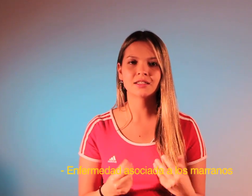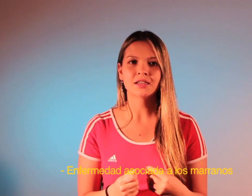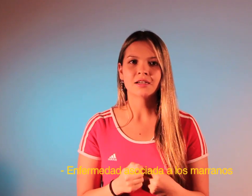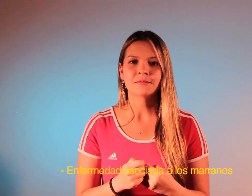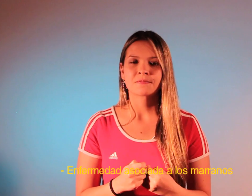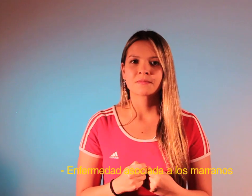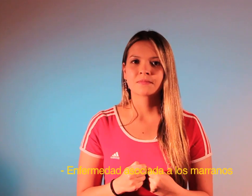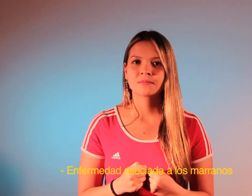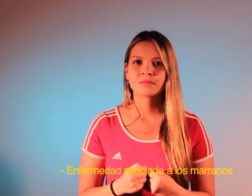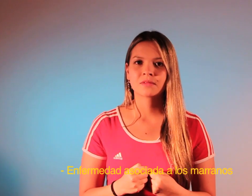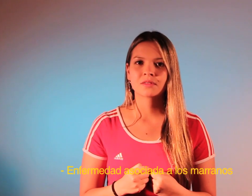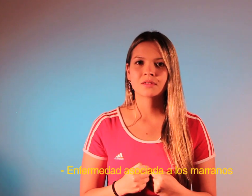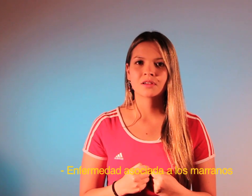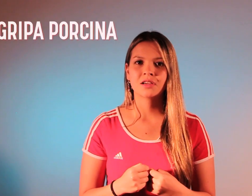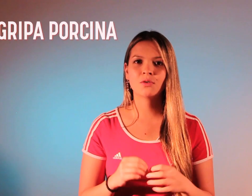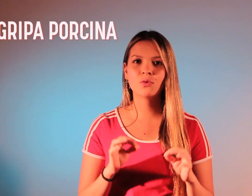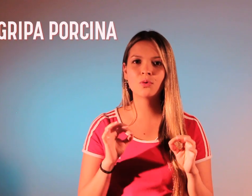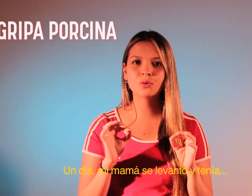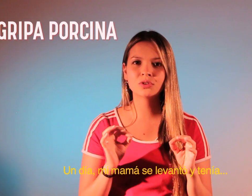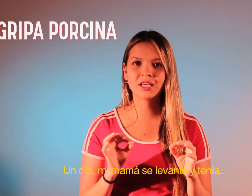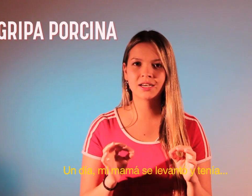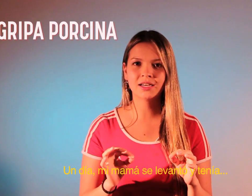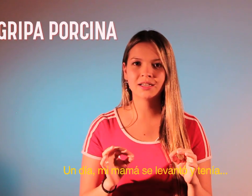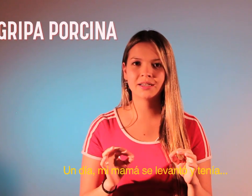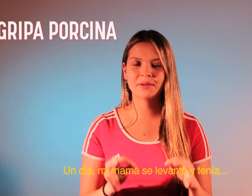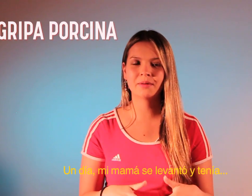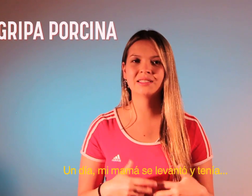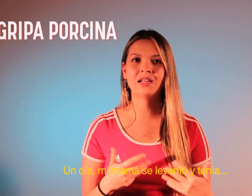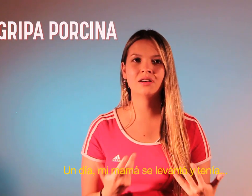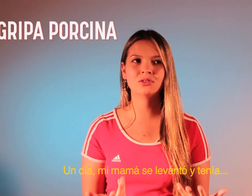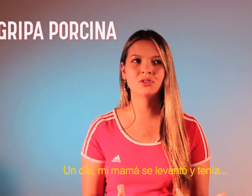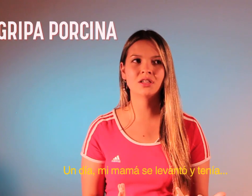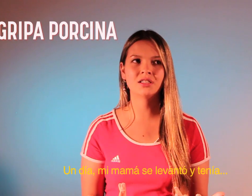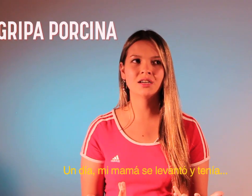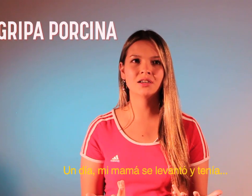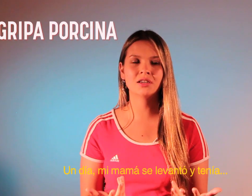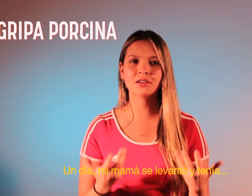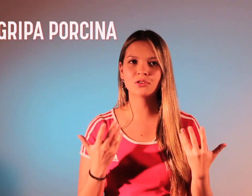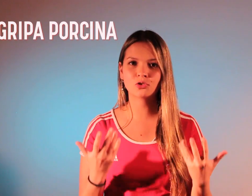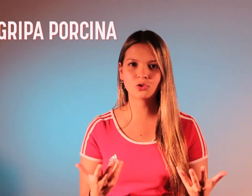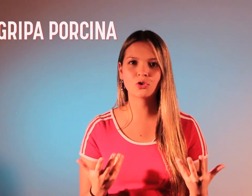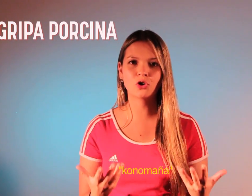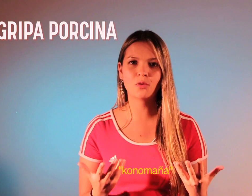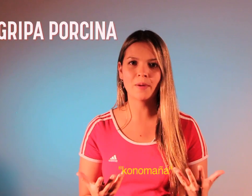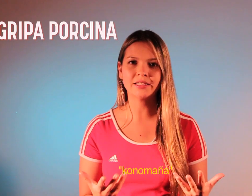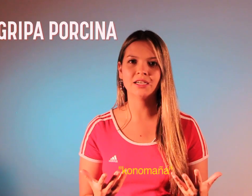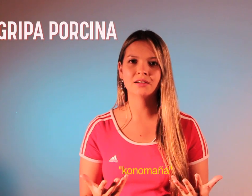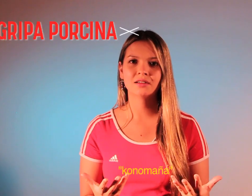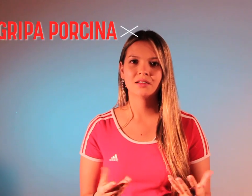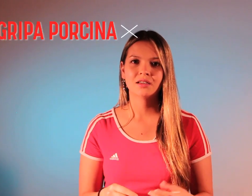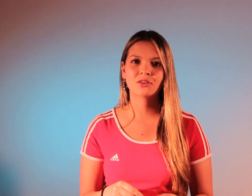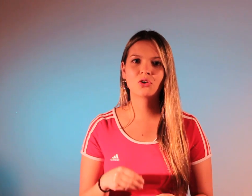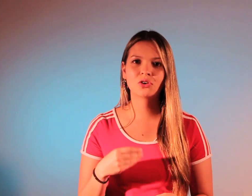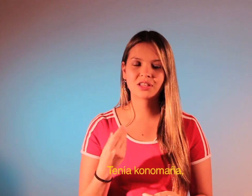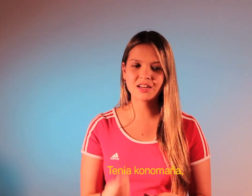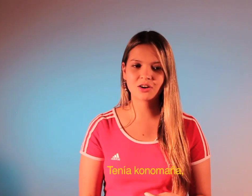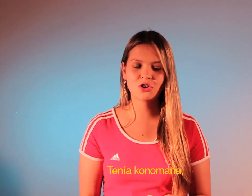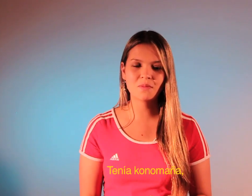¿Enfermedad de la sociedad de los marranos? Un día mi mamá se levantó y tenía conomaña. Tenía